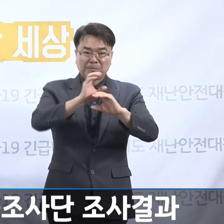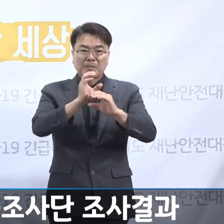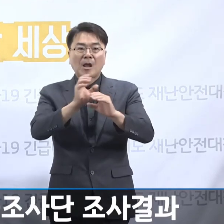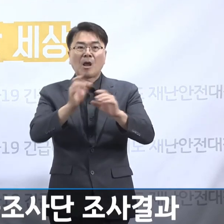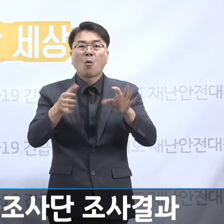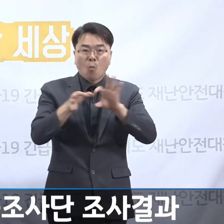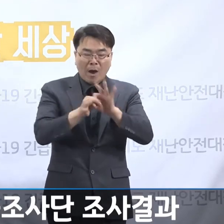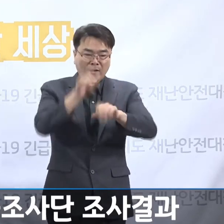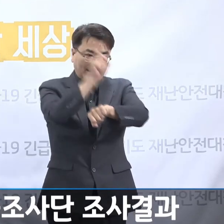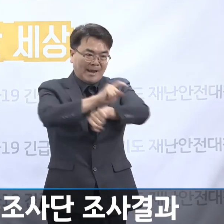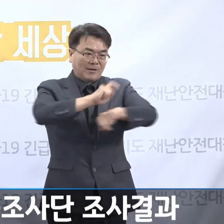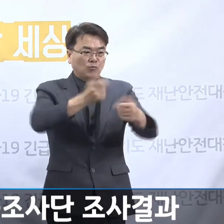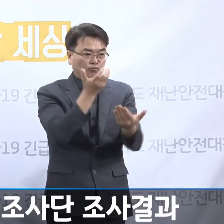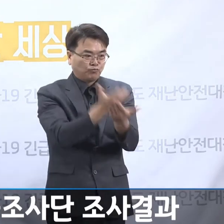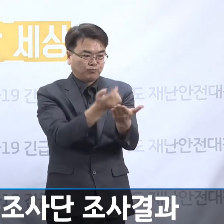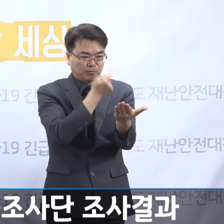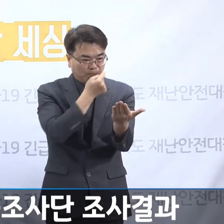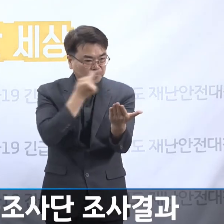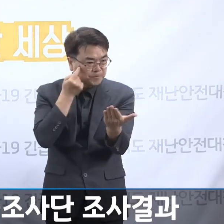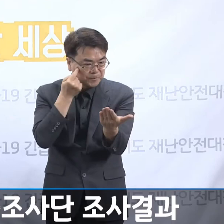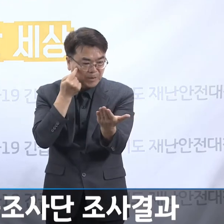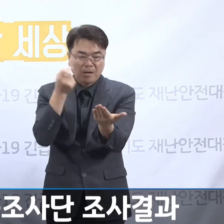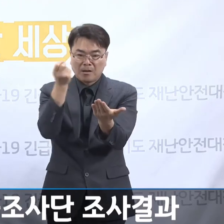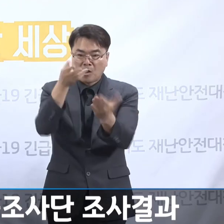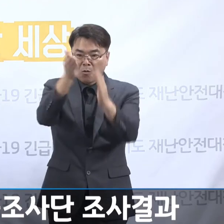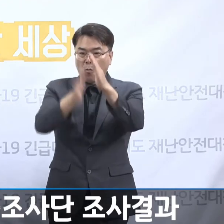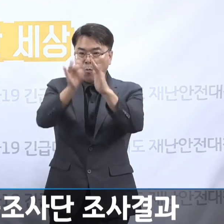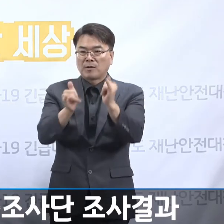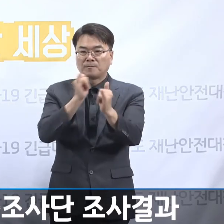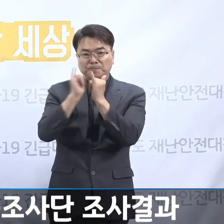행정문서를 확인하고 관련 공무원을 인터뷰하였습니다.